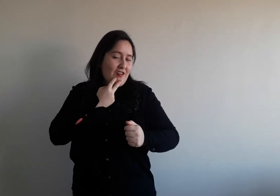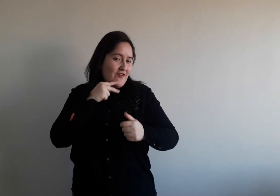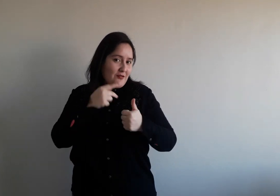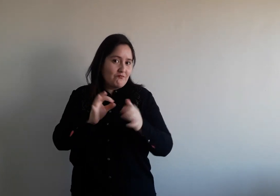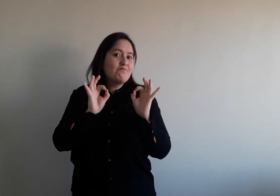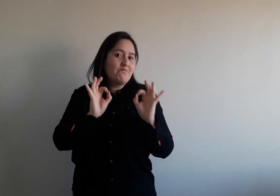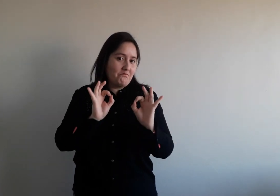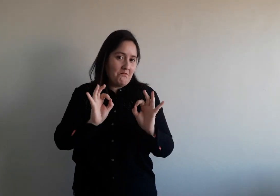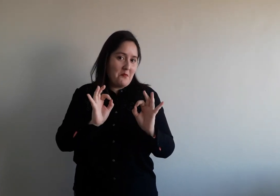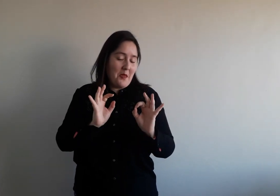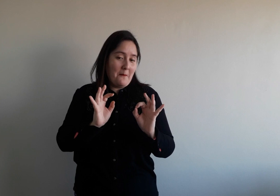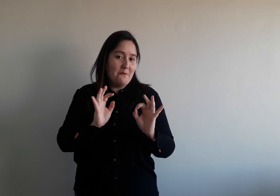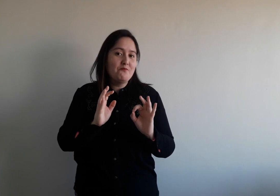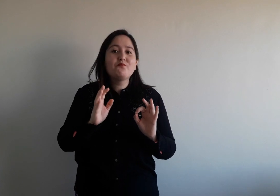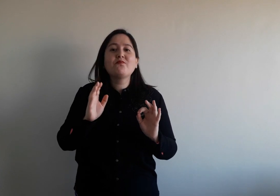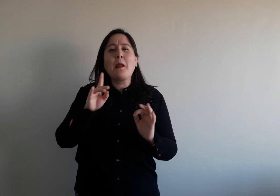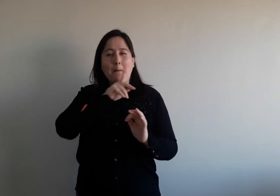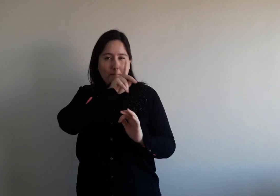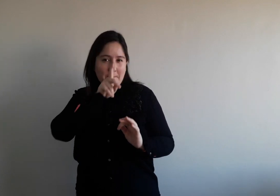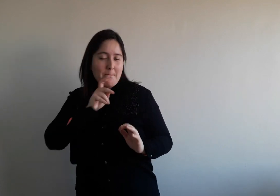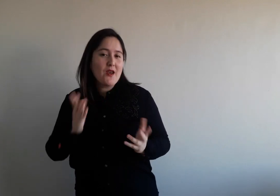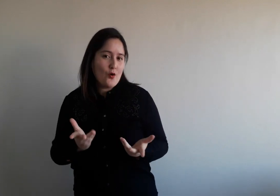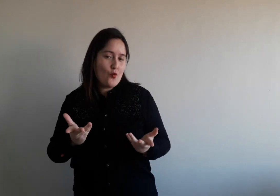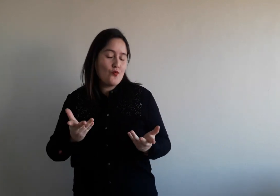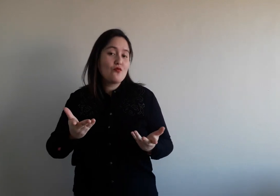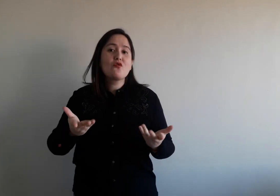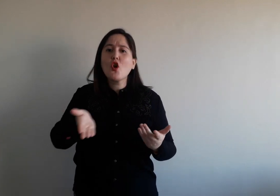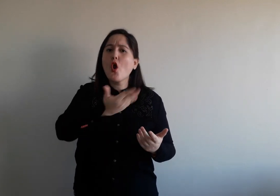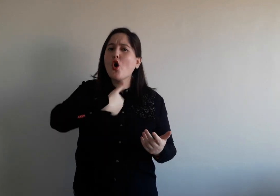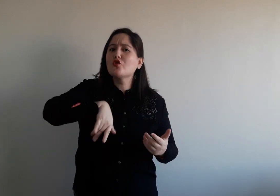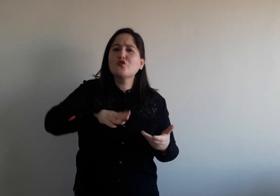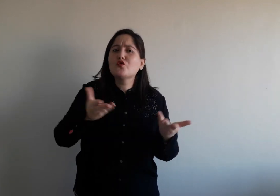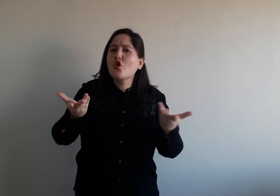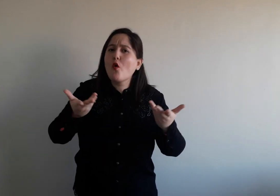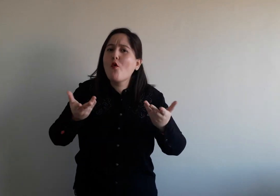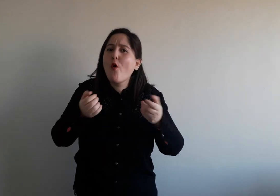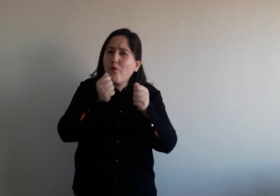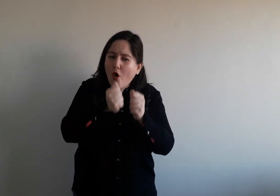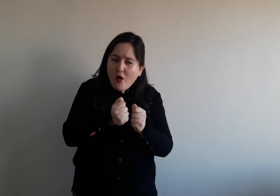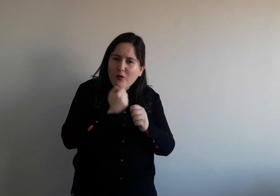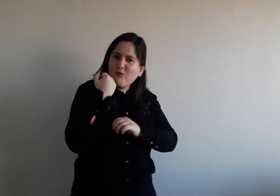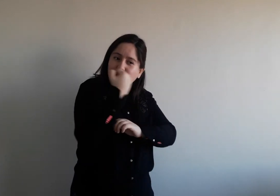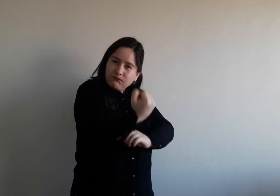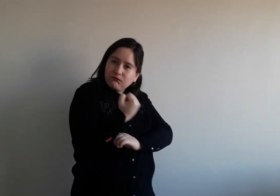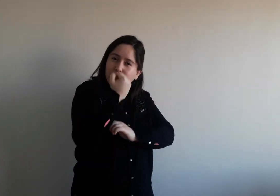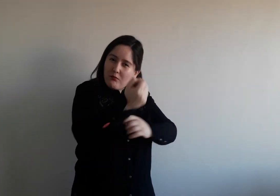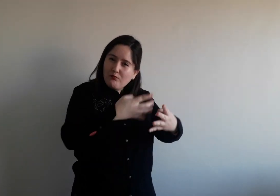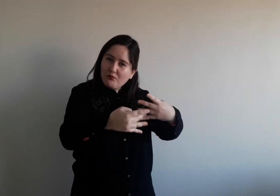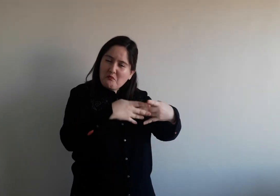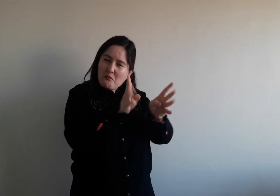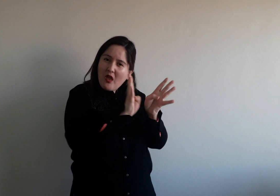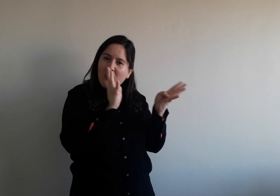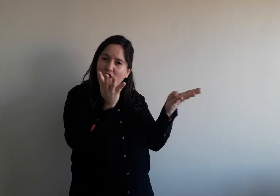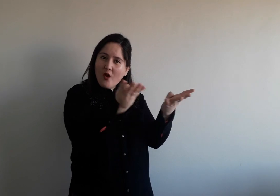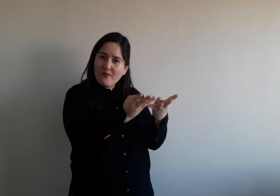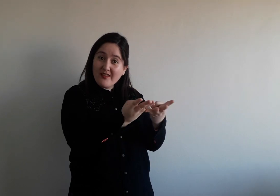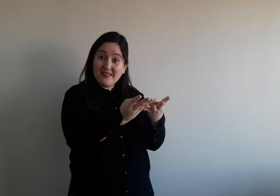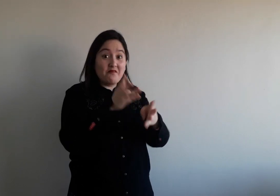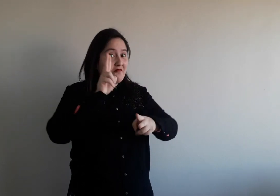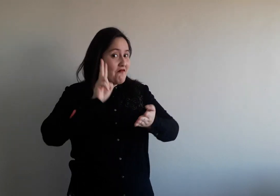Todo eso nos entrega el medioambiente para que nosotros podamos vivir bien. ¿Y nosotros cómo podemos ayudar